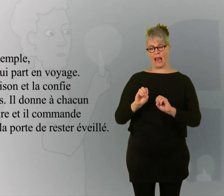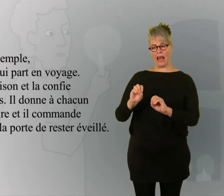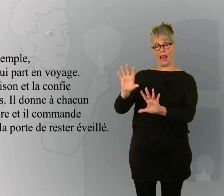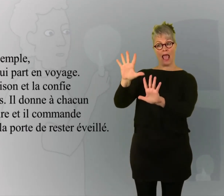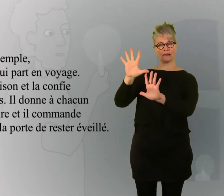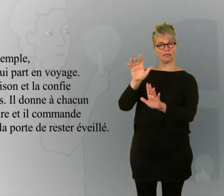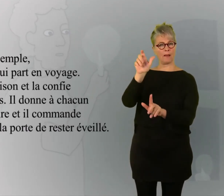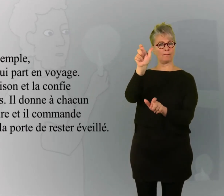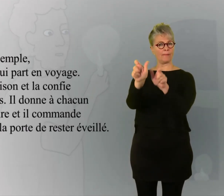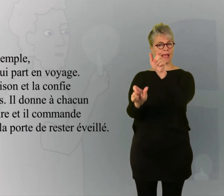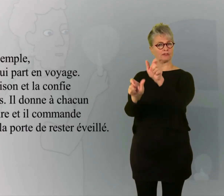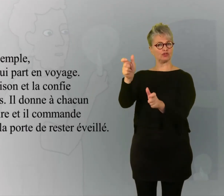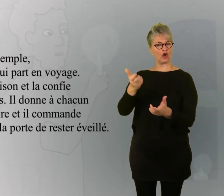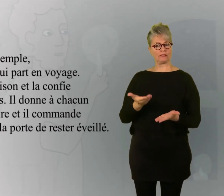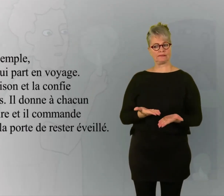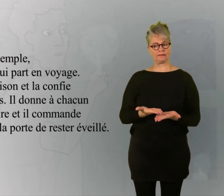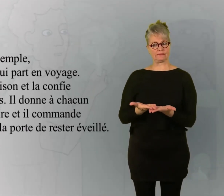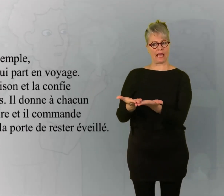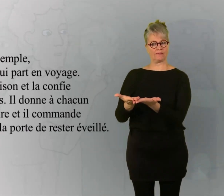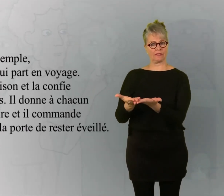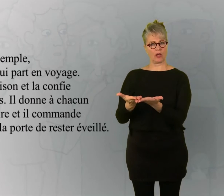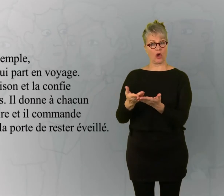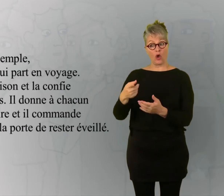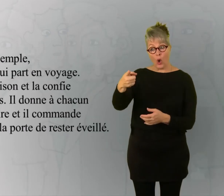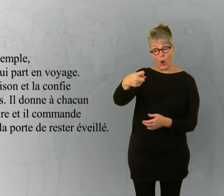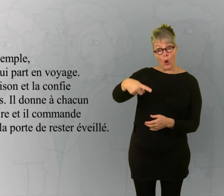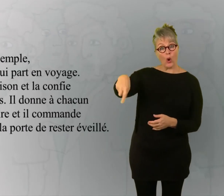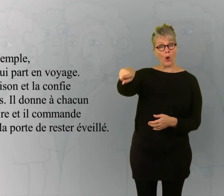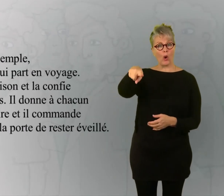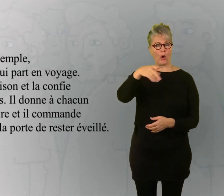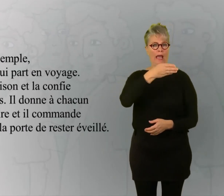Il quitte sa maison et la confie à ses serviteurs